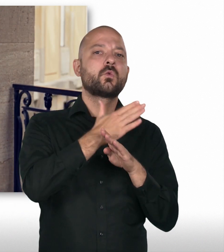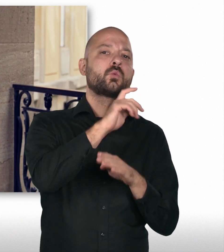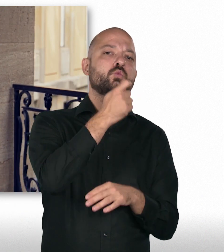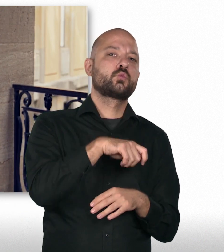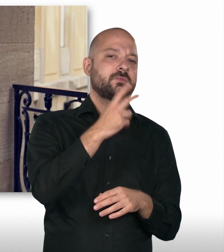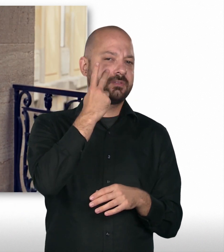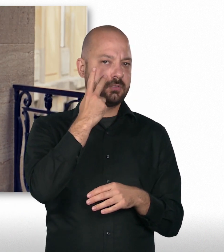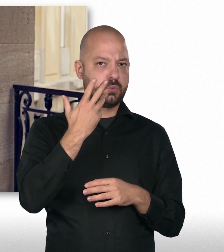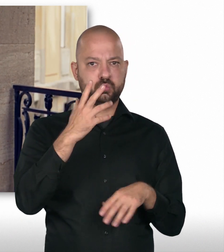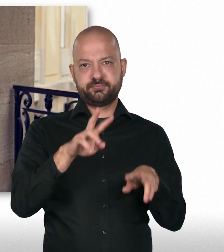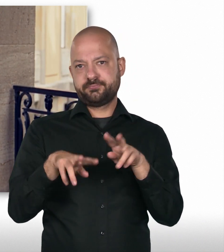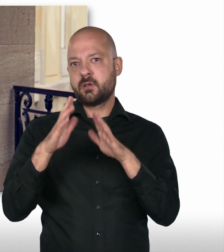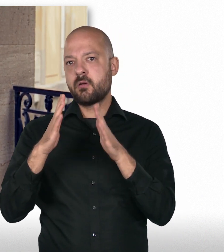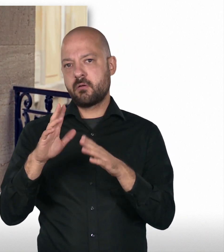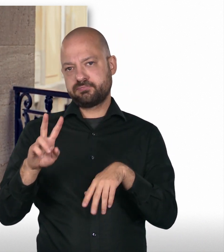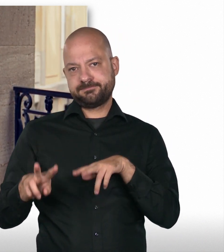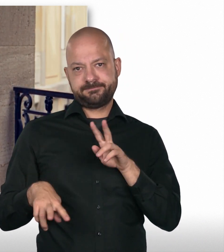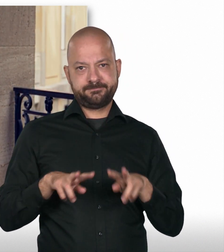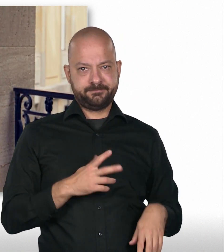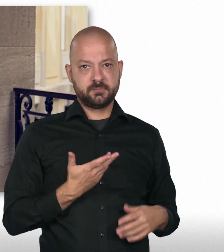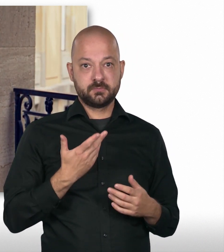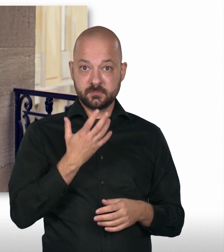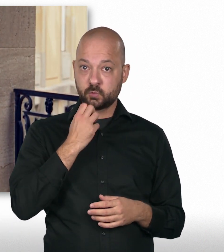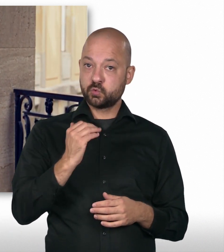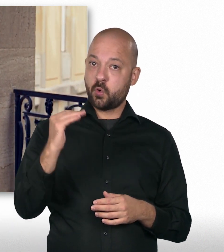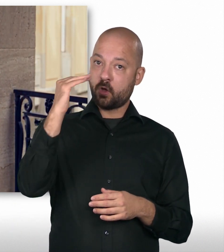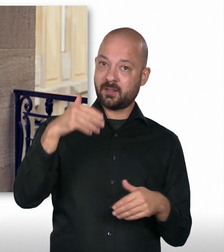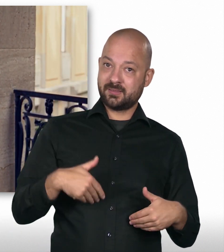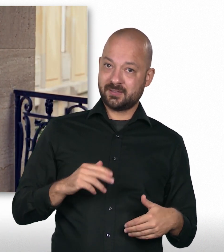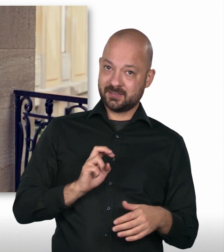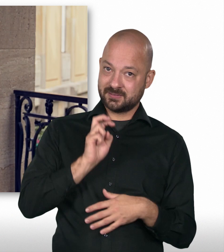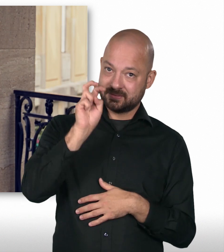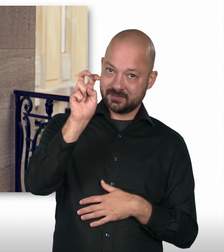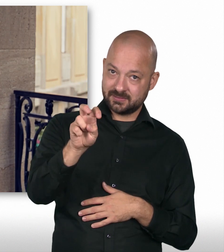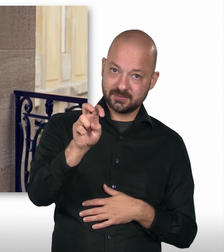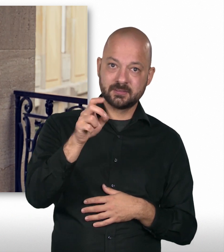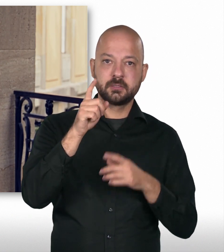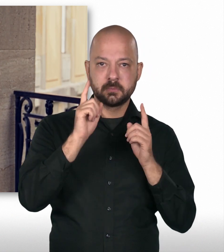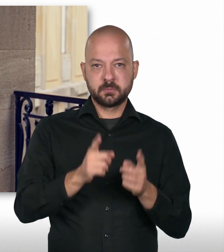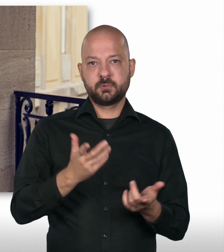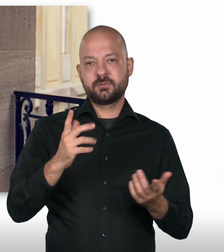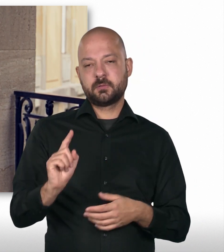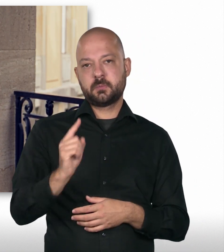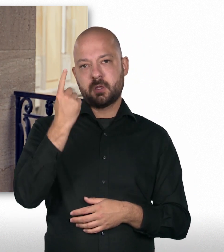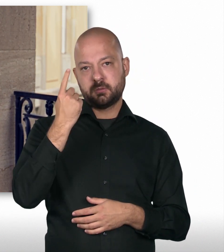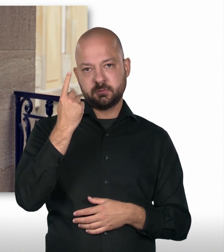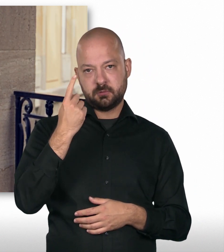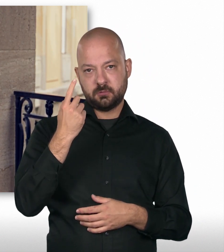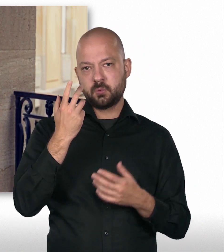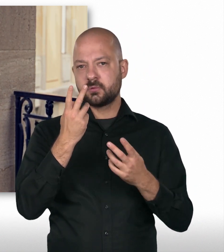Vorstudiengängen man haben soll. Es muss ein Masterstudium sein oder gleichwertig mit einem Masterabschluss,